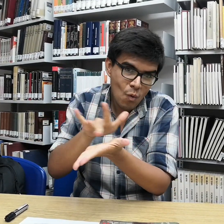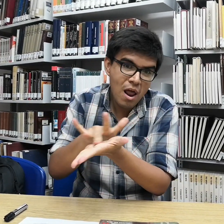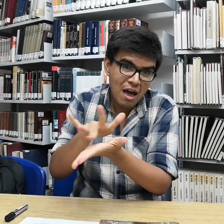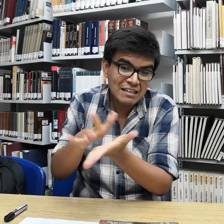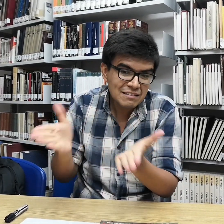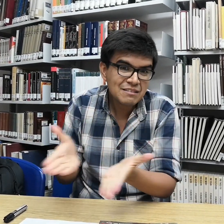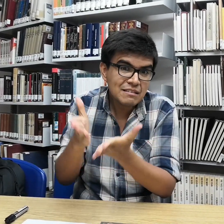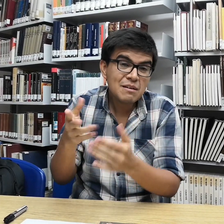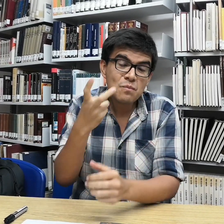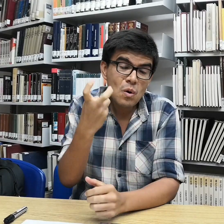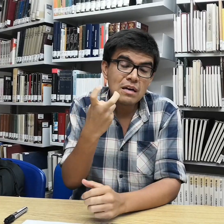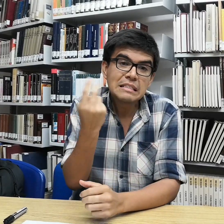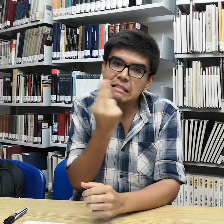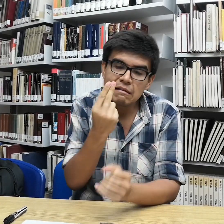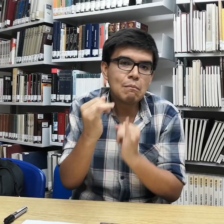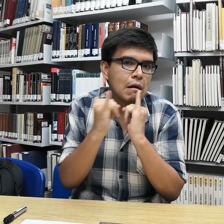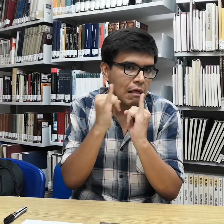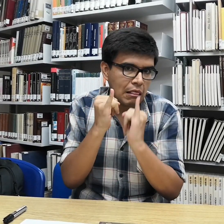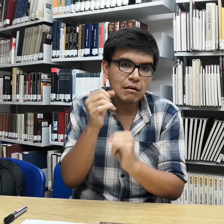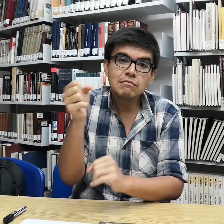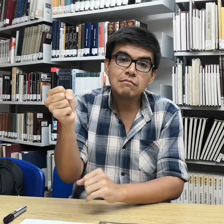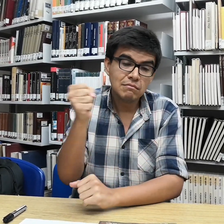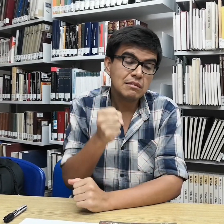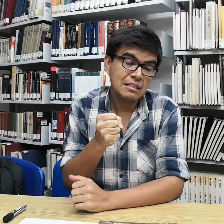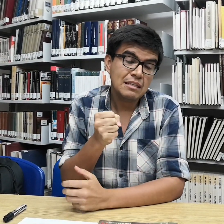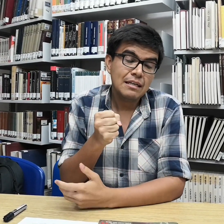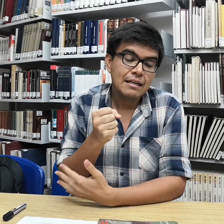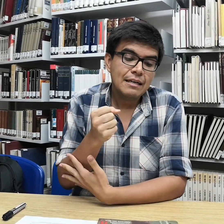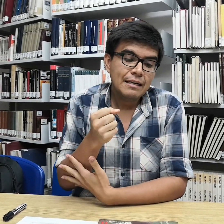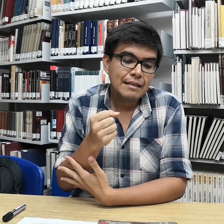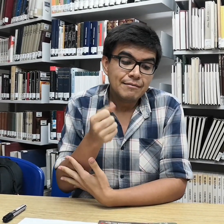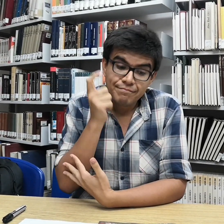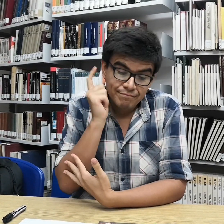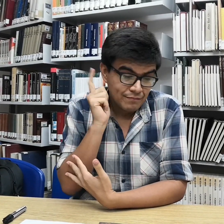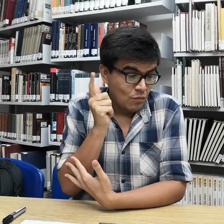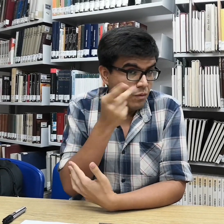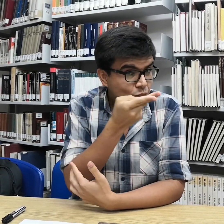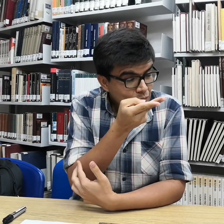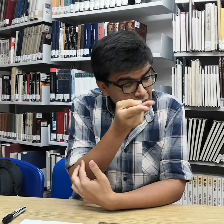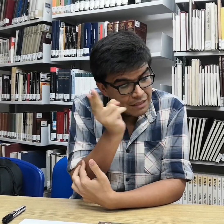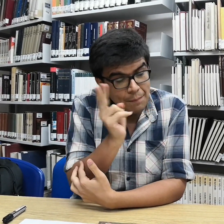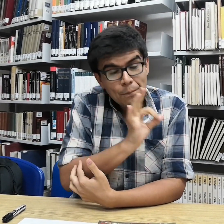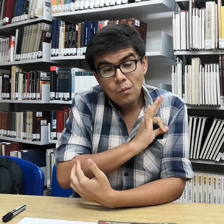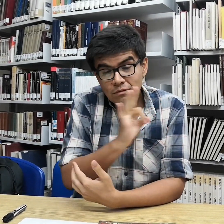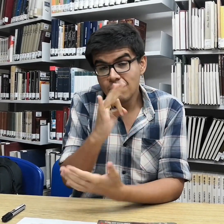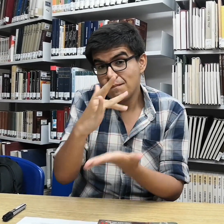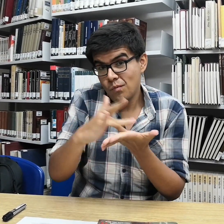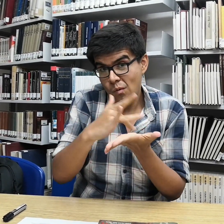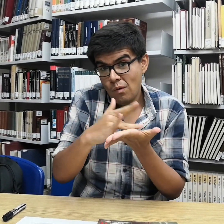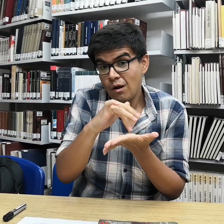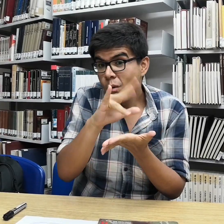toda la comunidad sorda, la comunidad de las personas indígenas y demás. Todo eso es muy necesario.